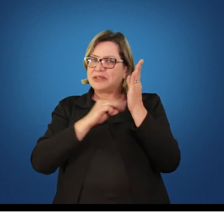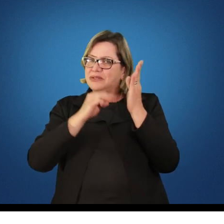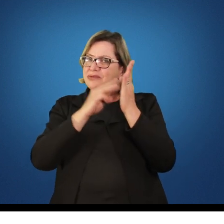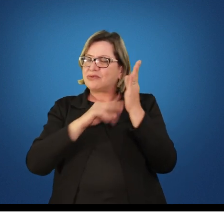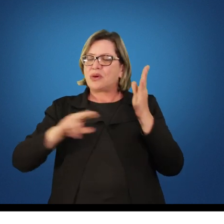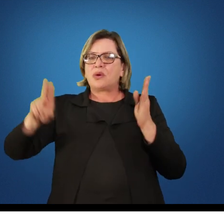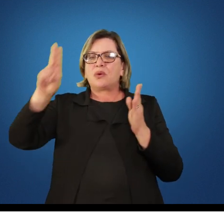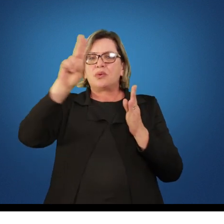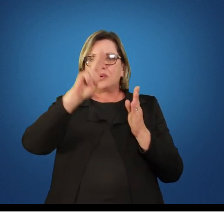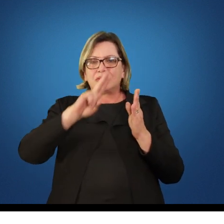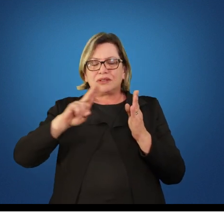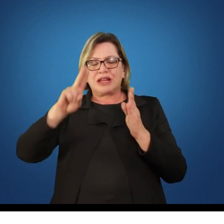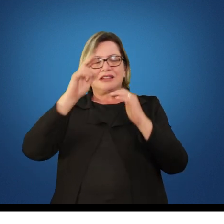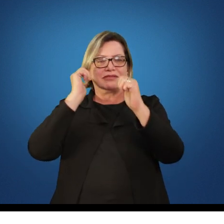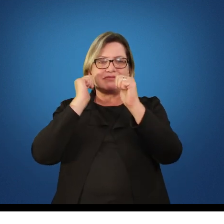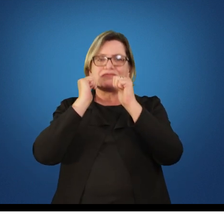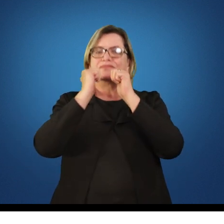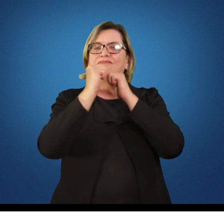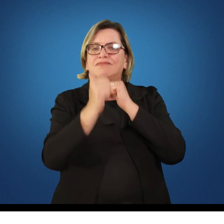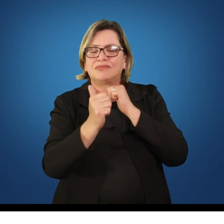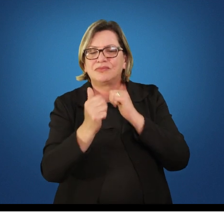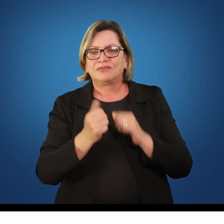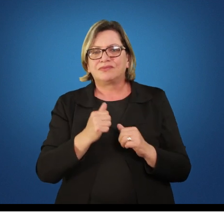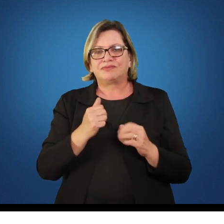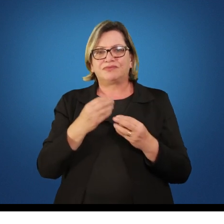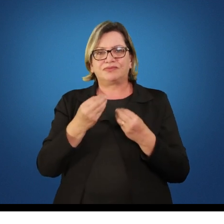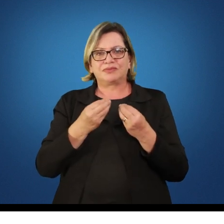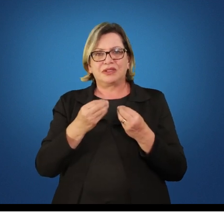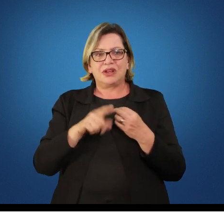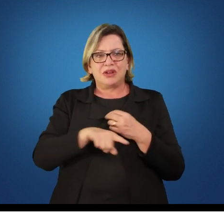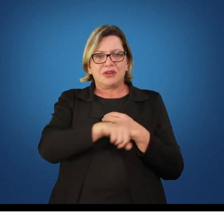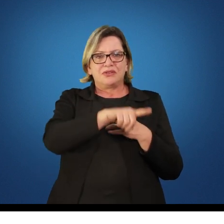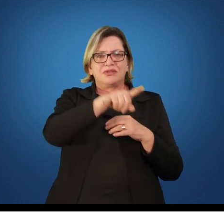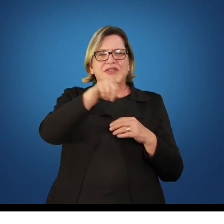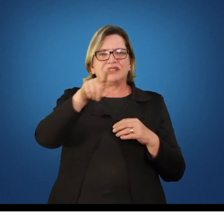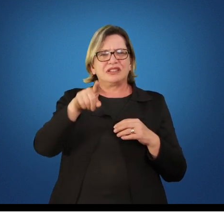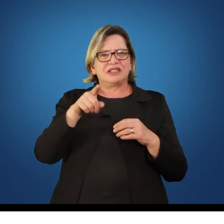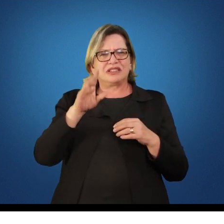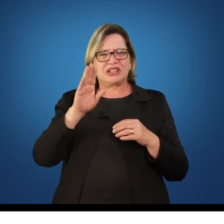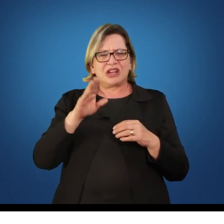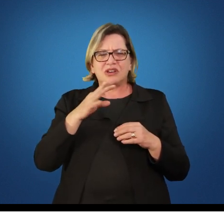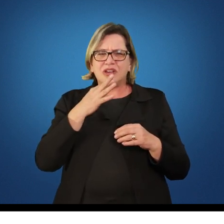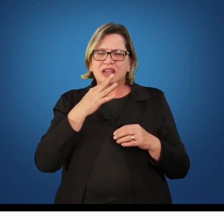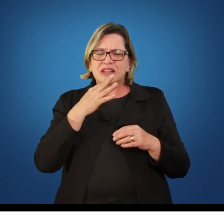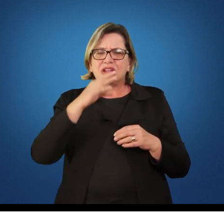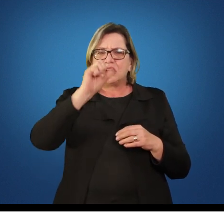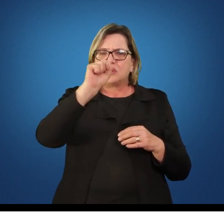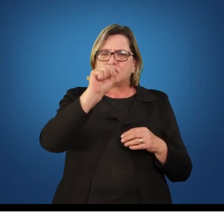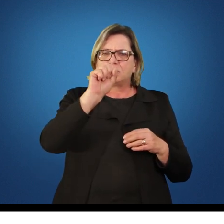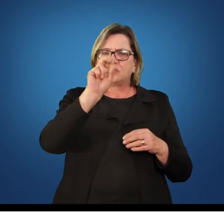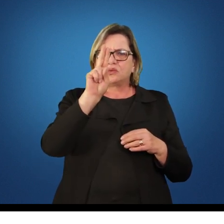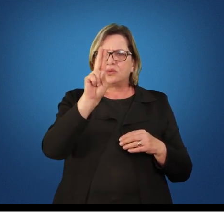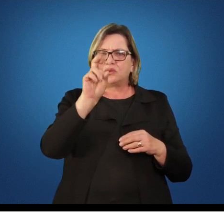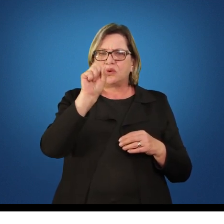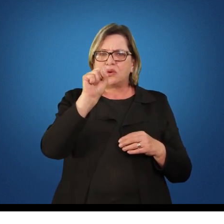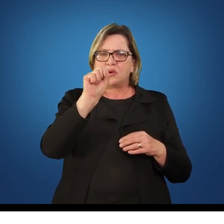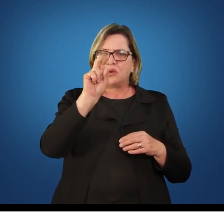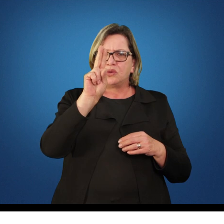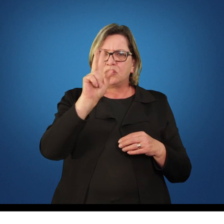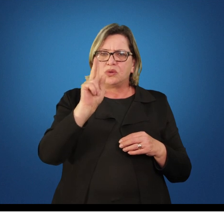modalidades individuais também vocês devem ter o Suzuki professor Suzuki deve ter eu lembro que eu estava acompanhando